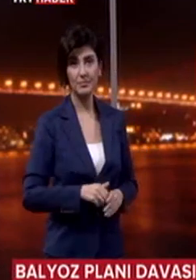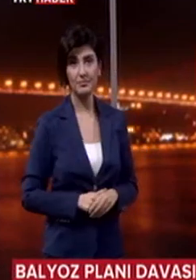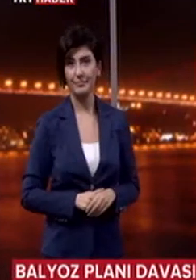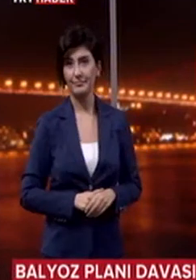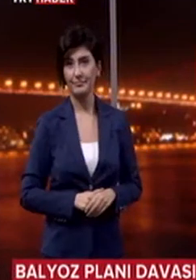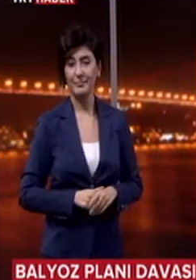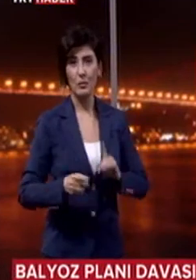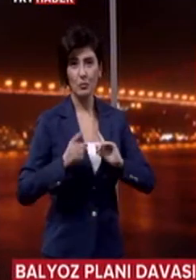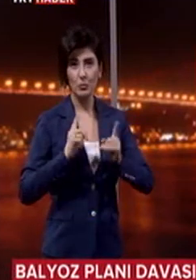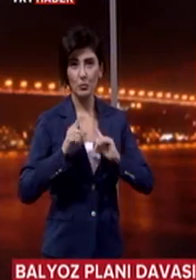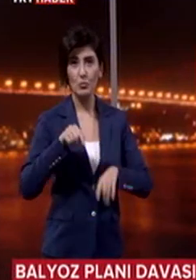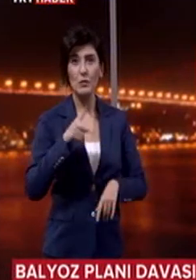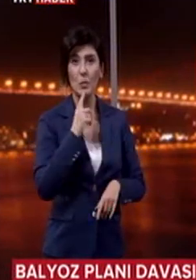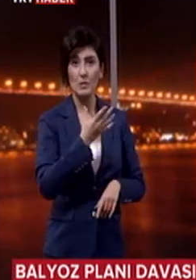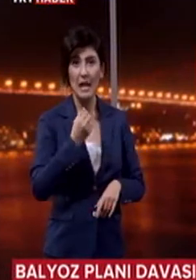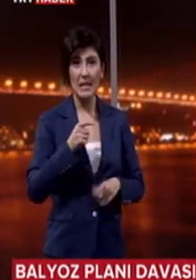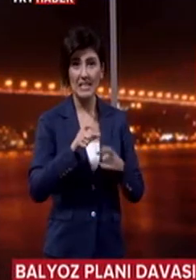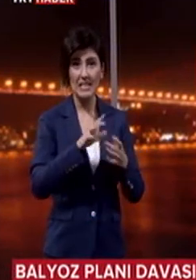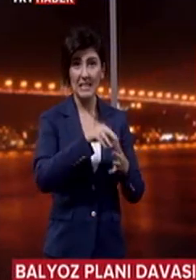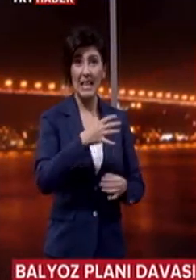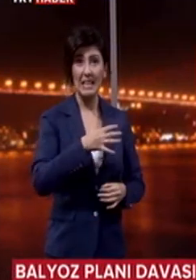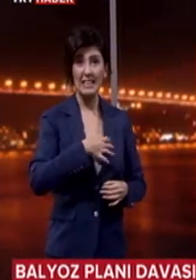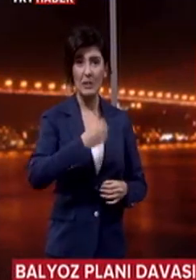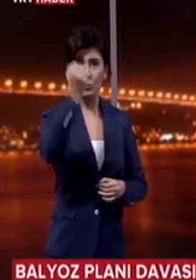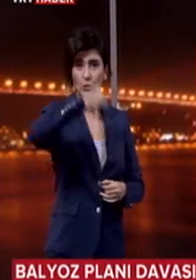Duruşmada söz alan sanıklar kendilerine komplo kurulduğunu iddia etti.